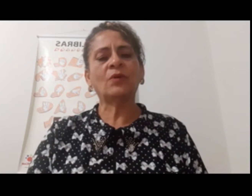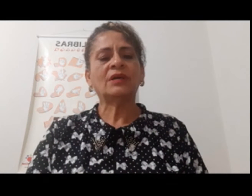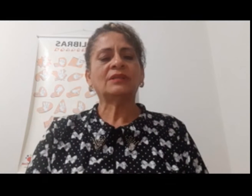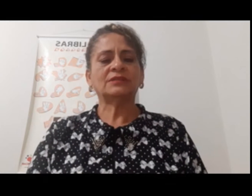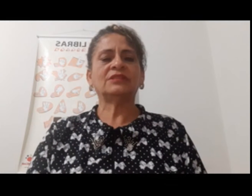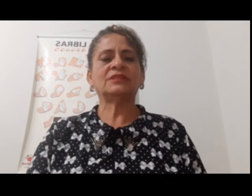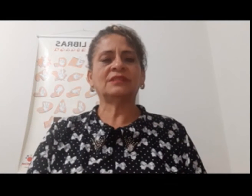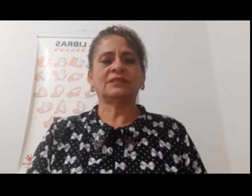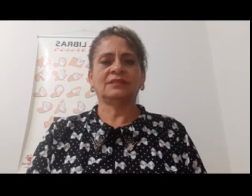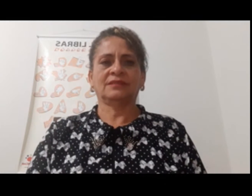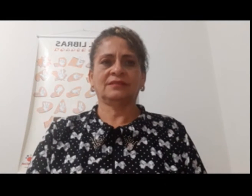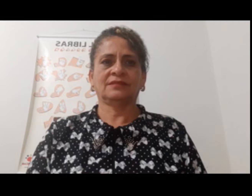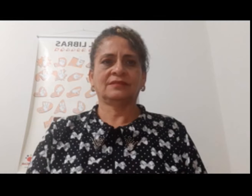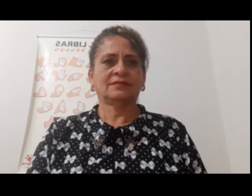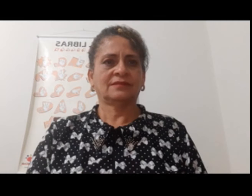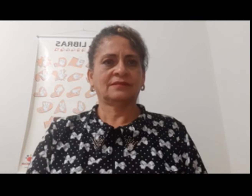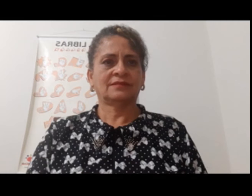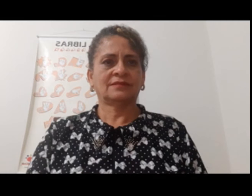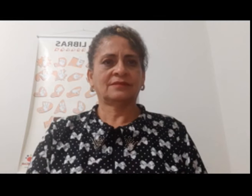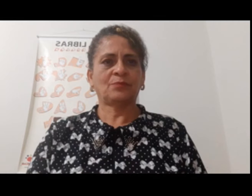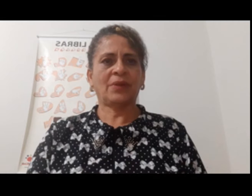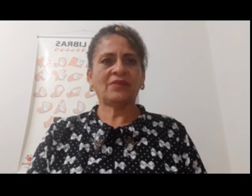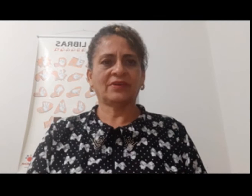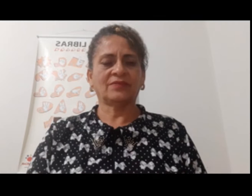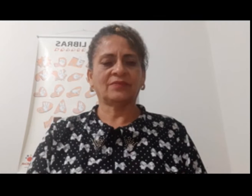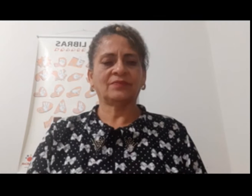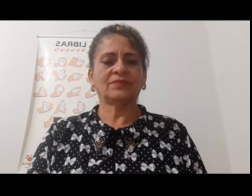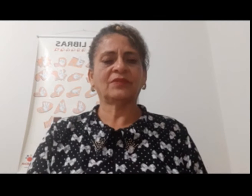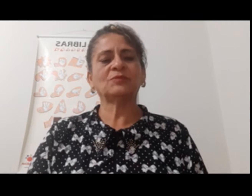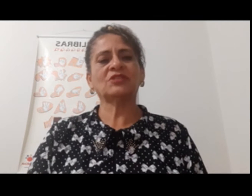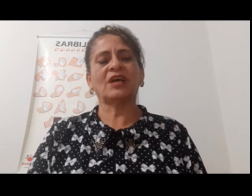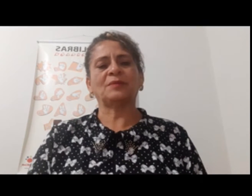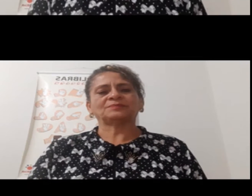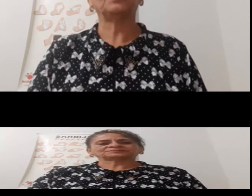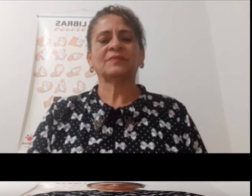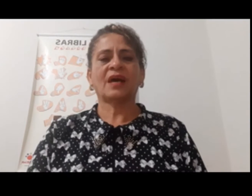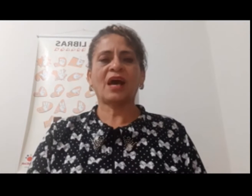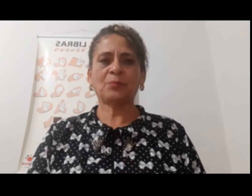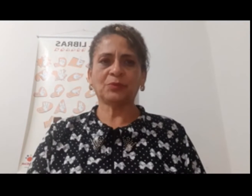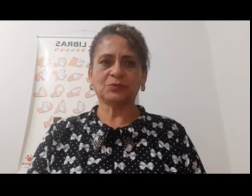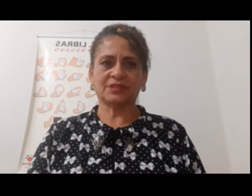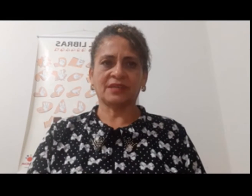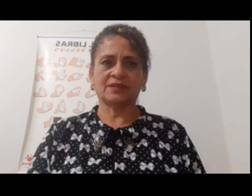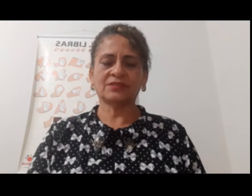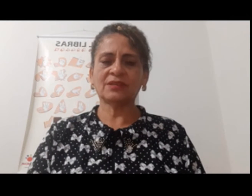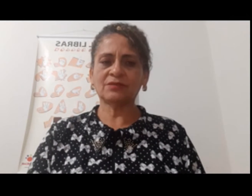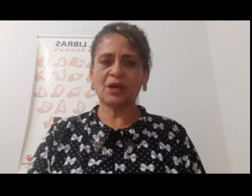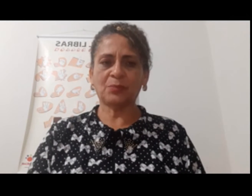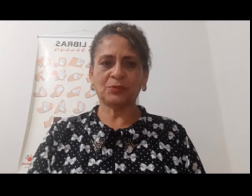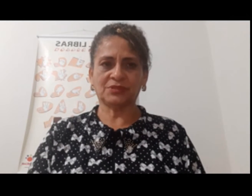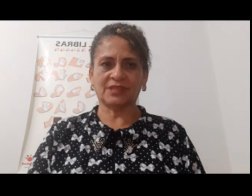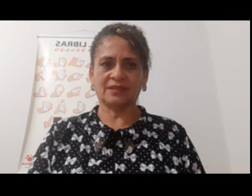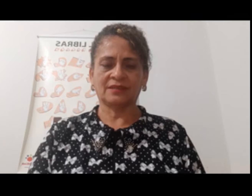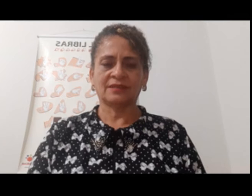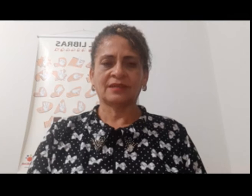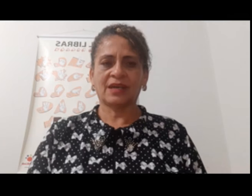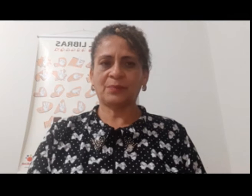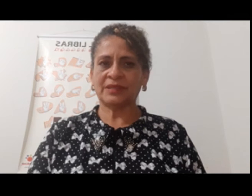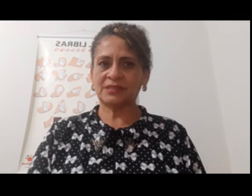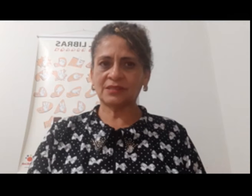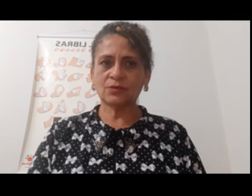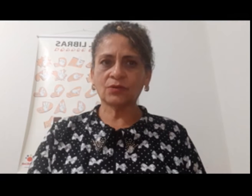sinal de pavão. Vamos lá! Raposa. Sinal de raposa